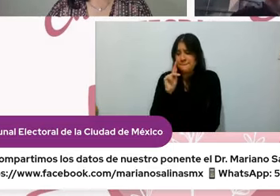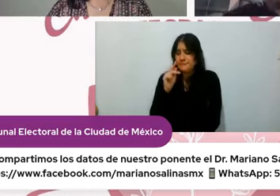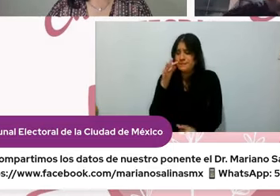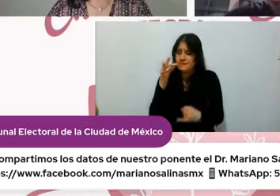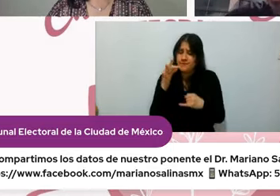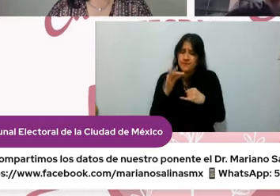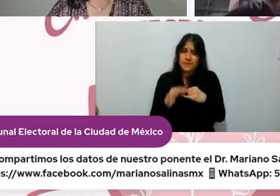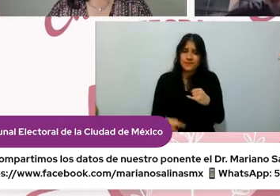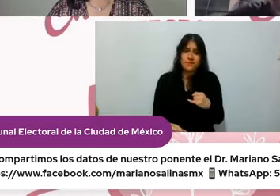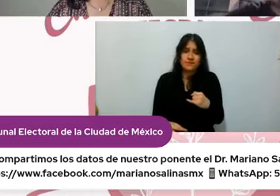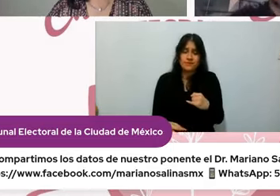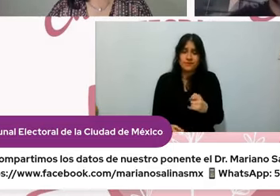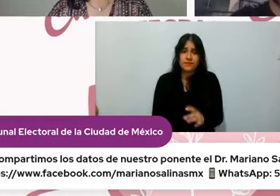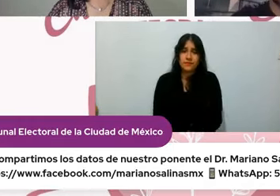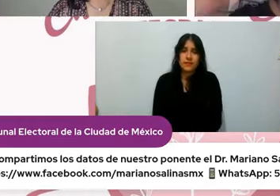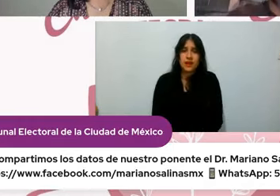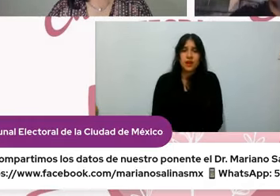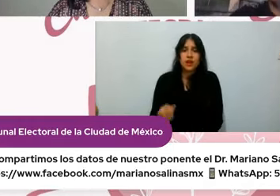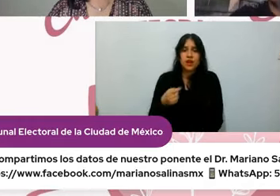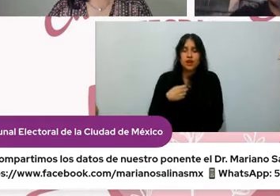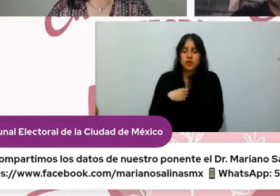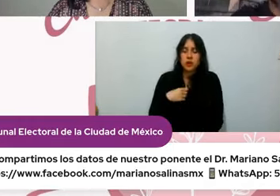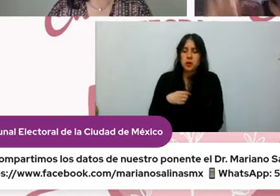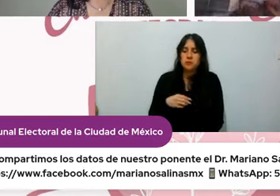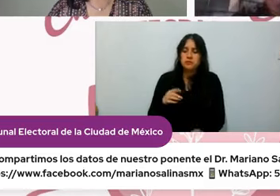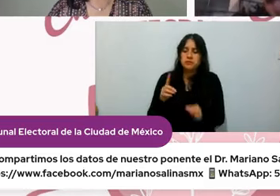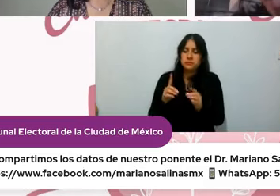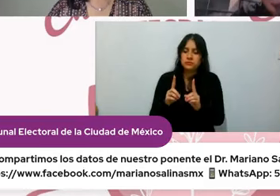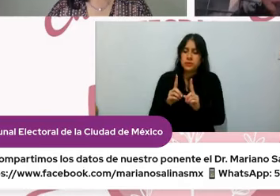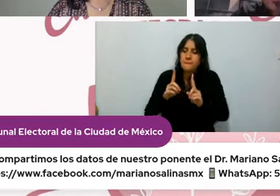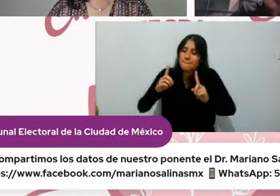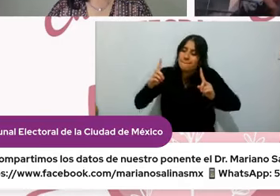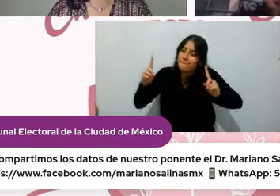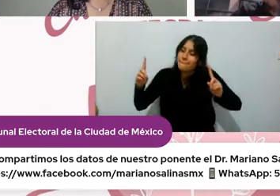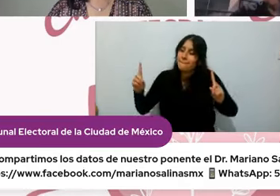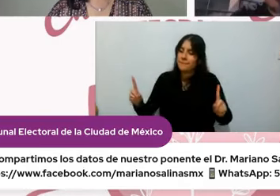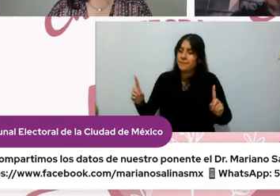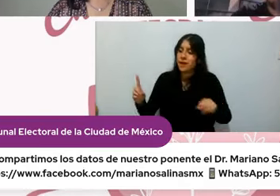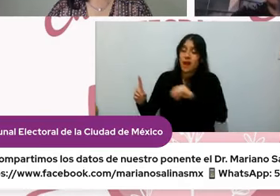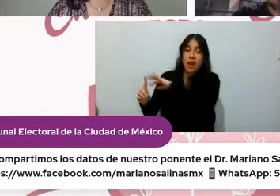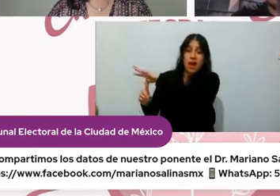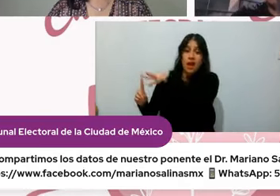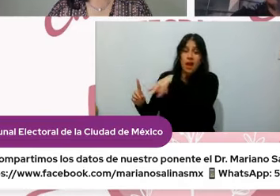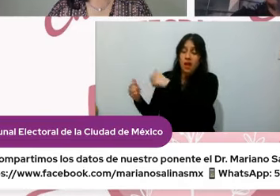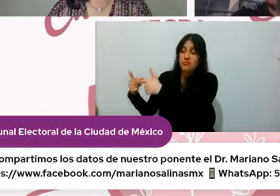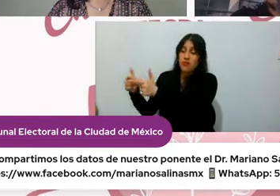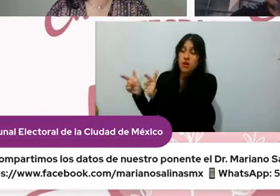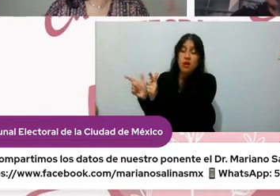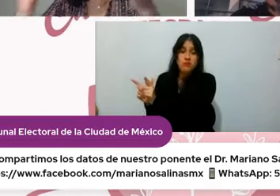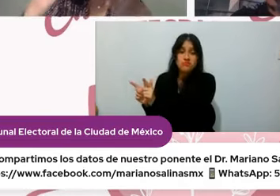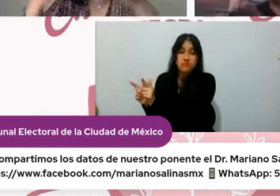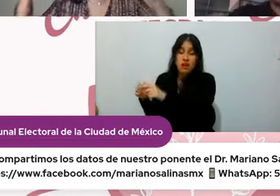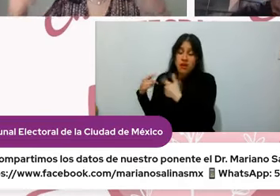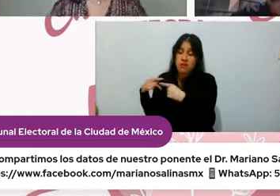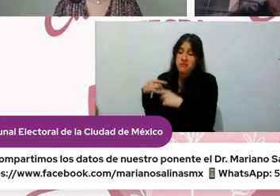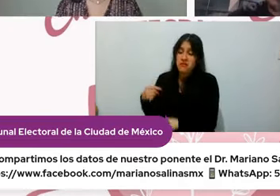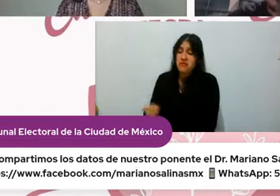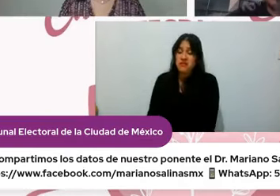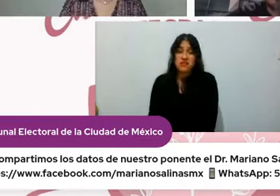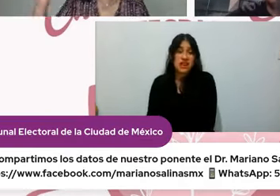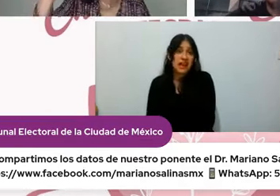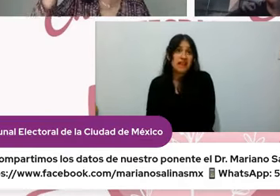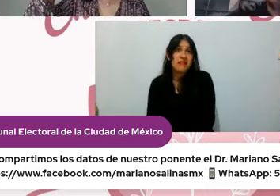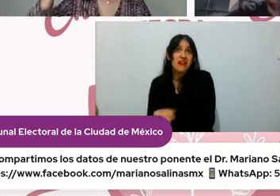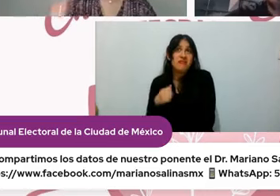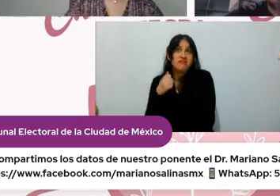voy a vivir lejos de un grupo de personas que preferirían que yo estuviera infeliz a que me separen